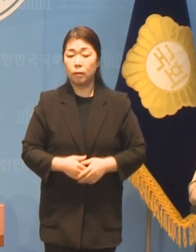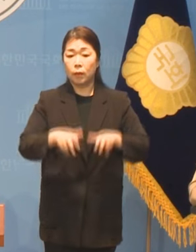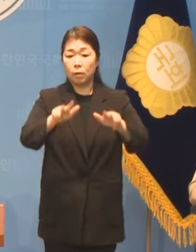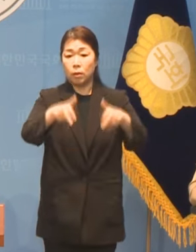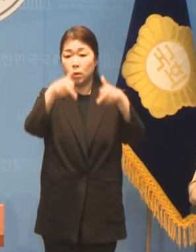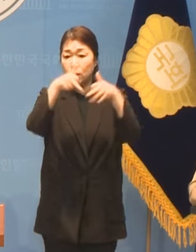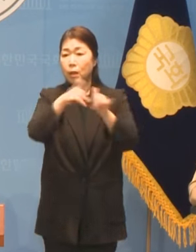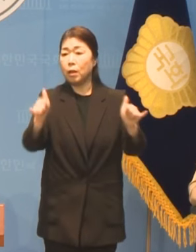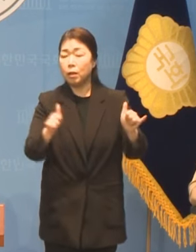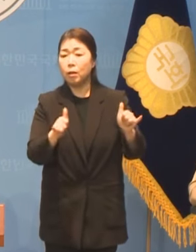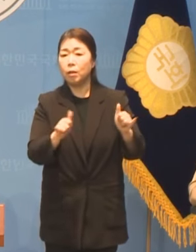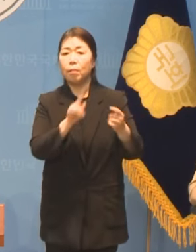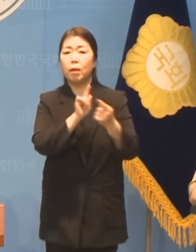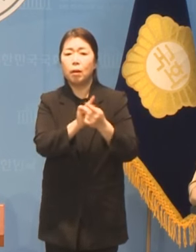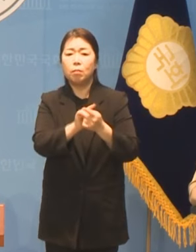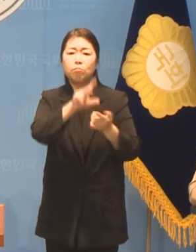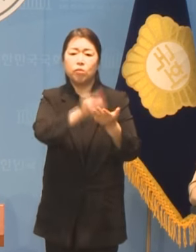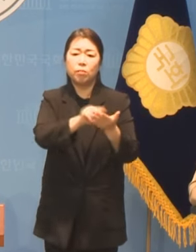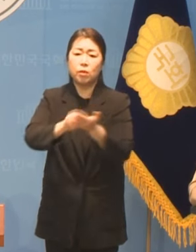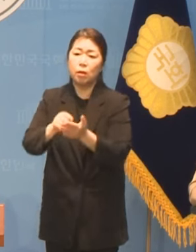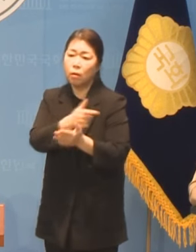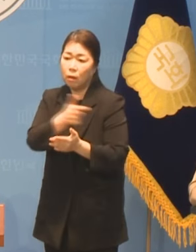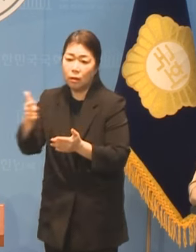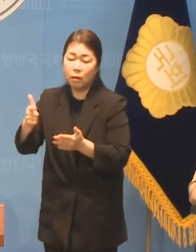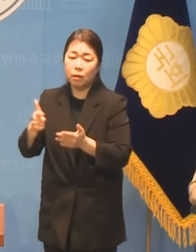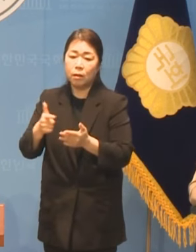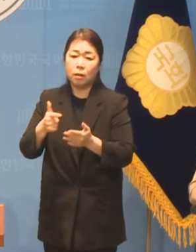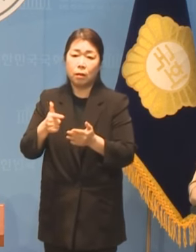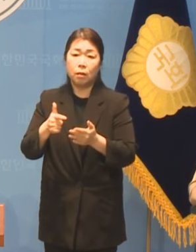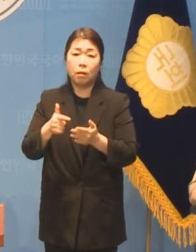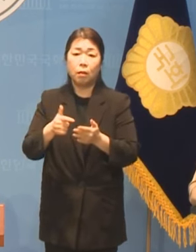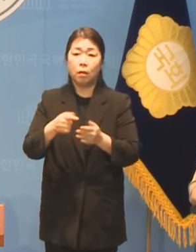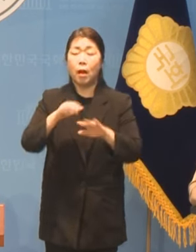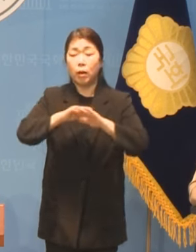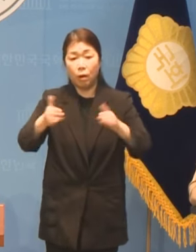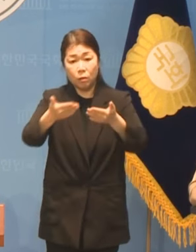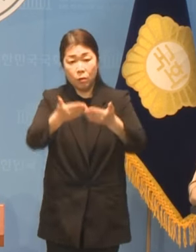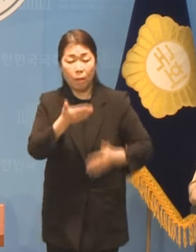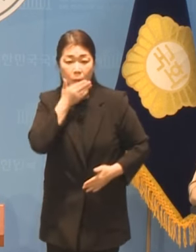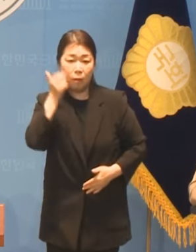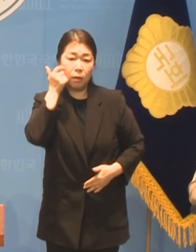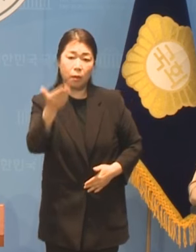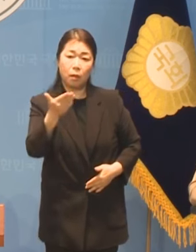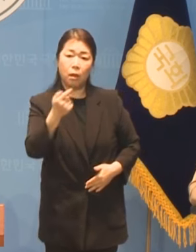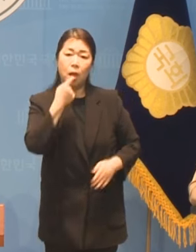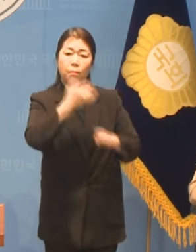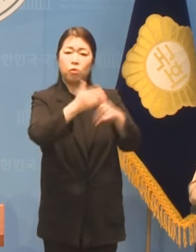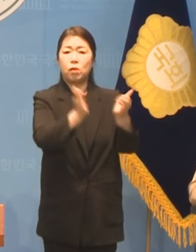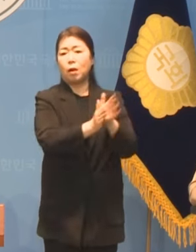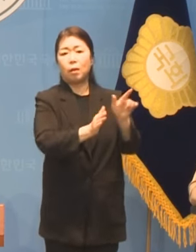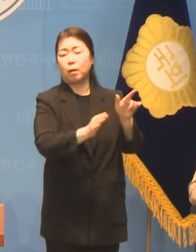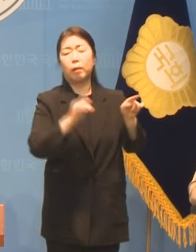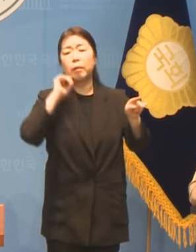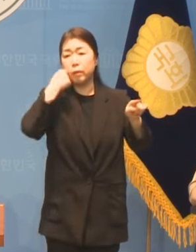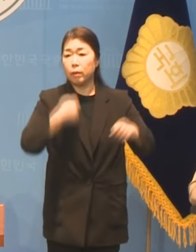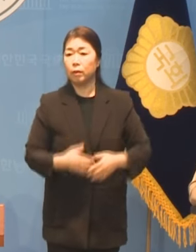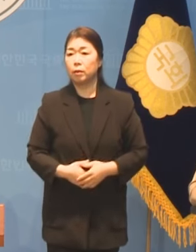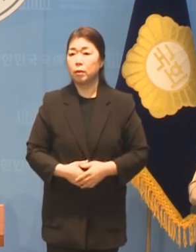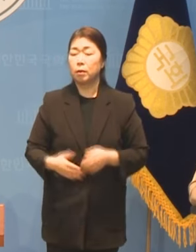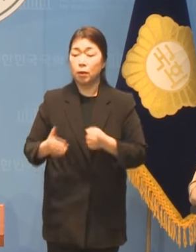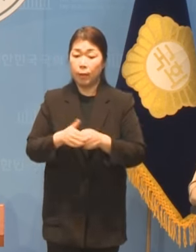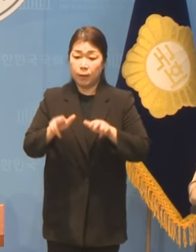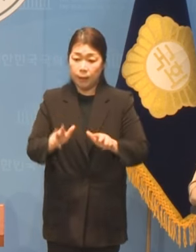더불어민주당으로는 해결할 수 없습니다 지금 이곳에 모인 장애인 동지들과 그리고 앞으로 함께할 장애인